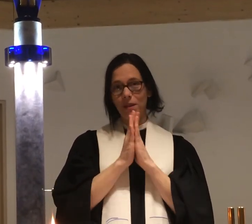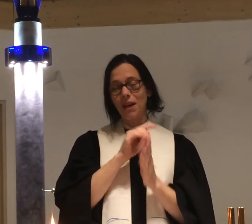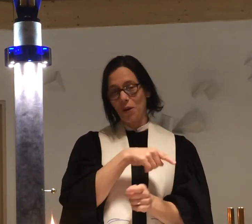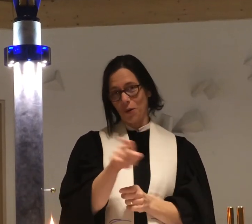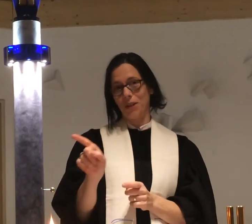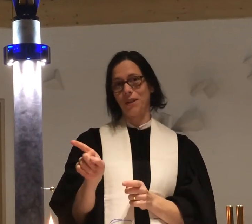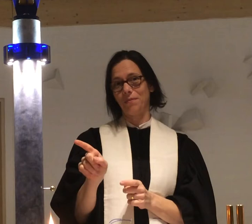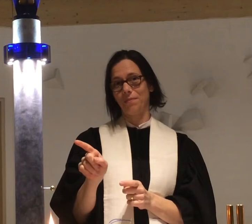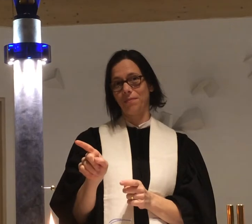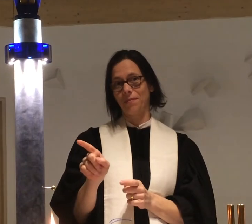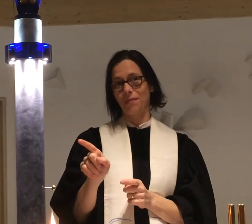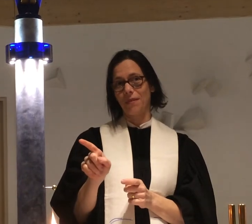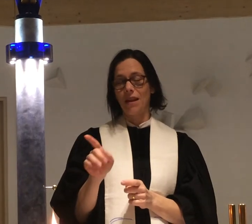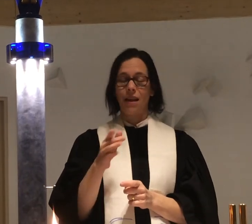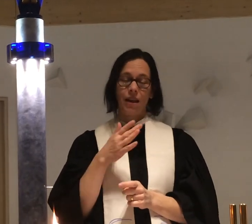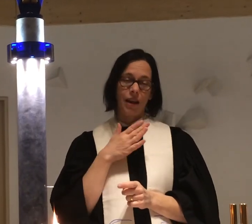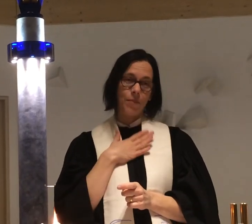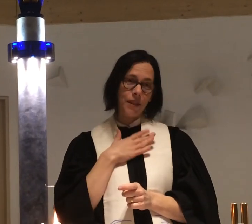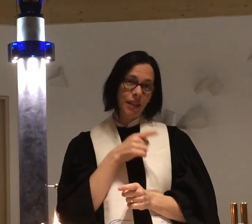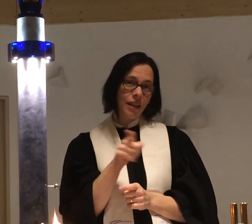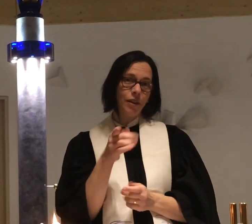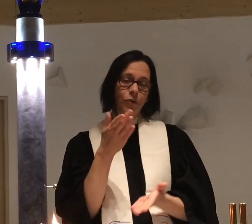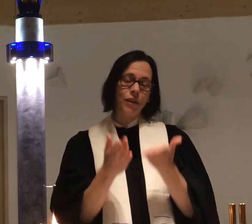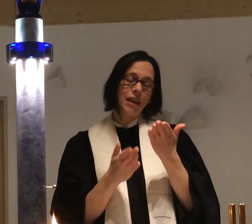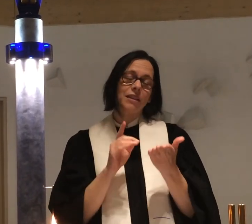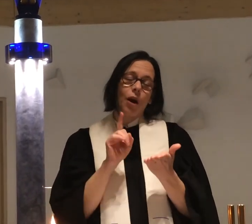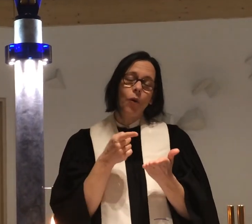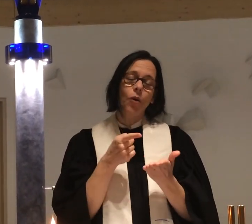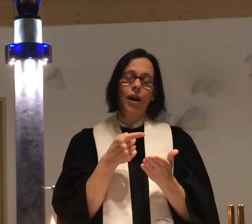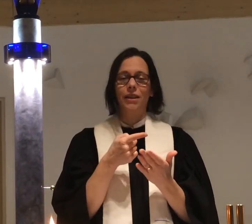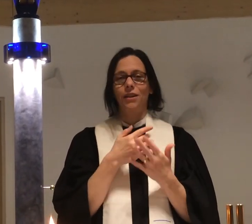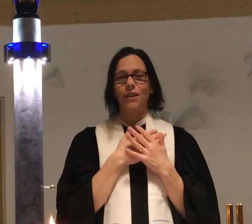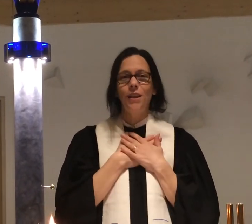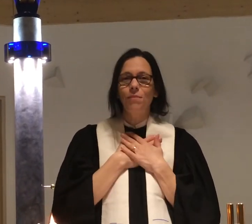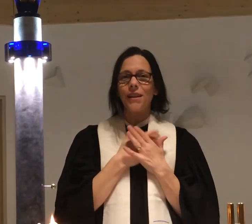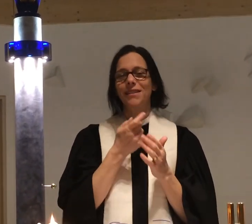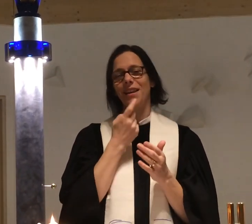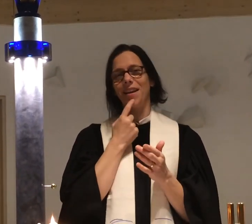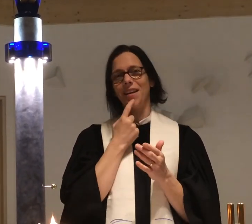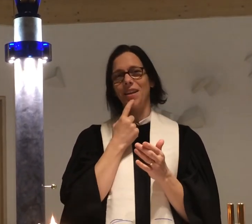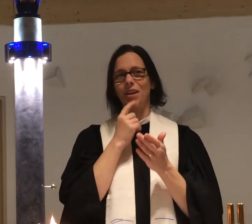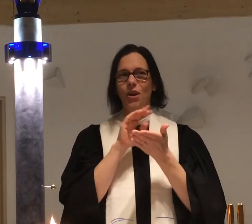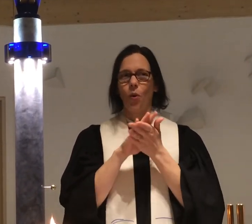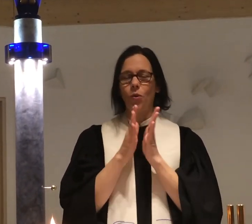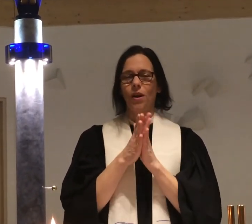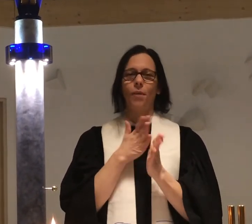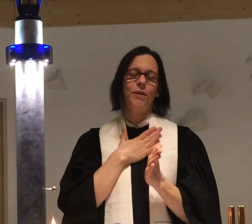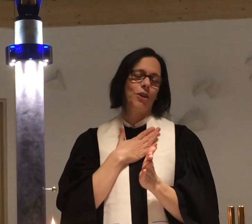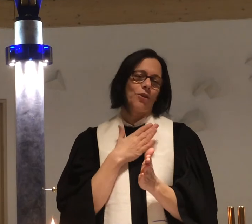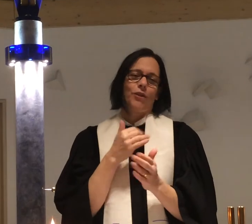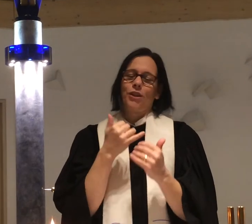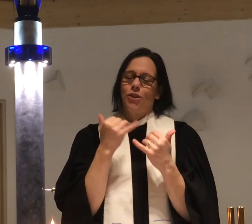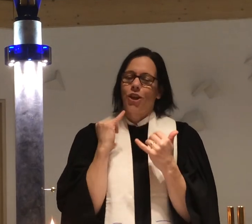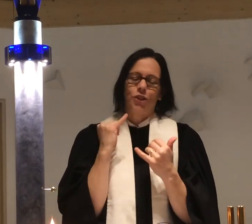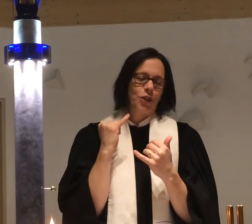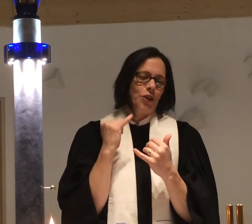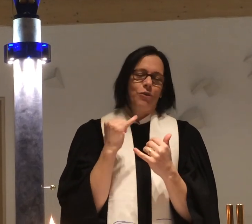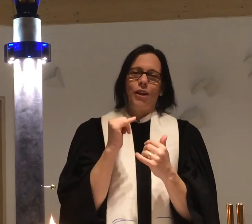Bitte an euch. Habt ihr vielleicht auch ein Lieblingsei oder habt ihr vielleicht gestern oder